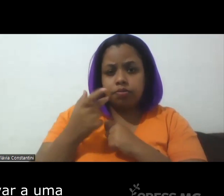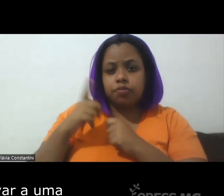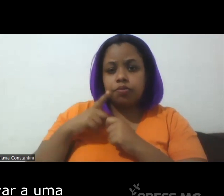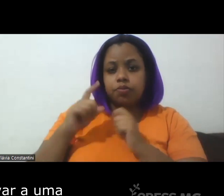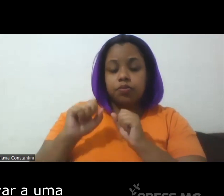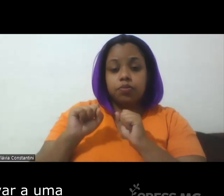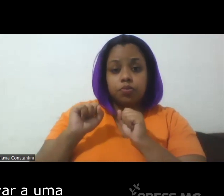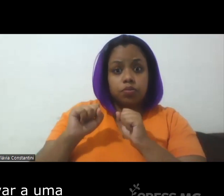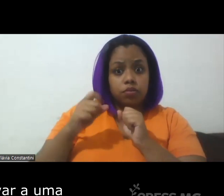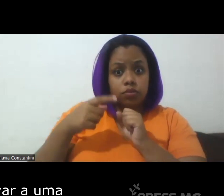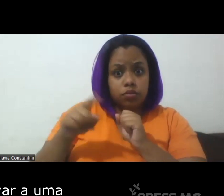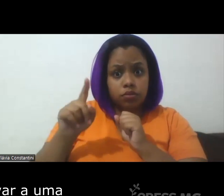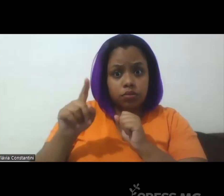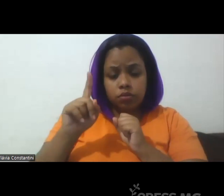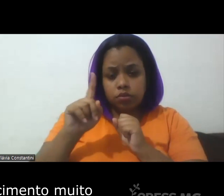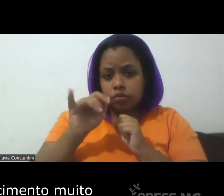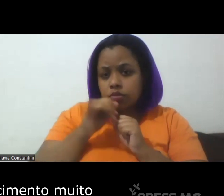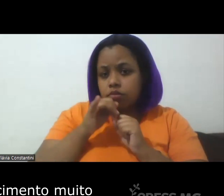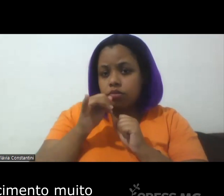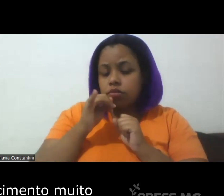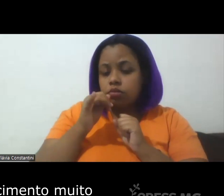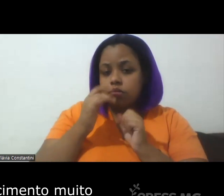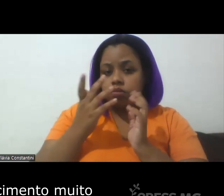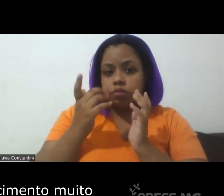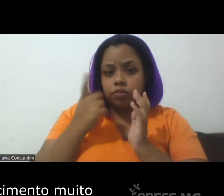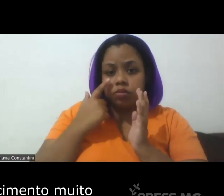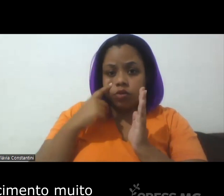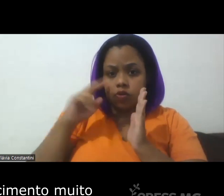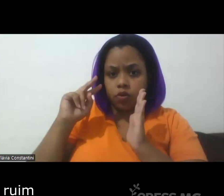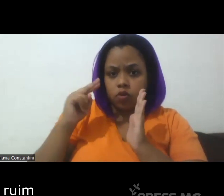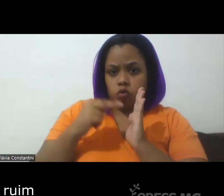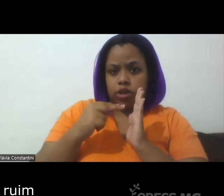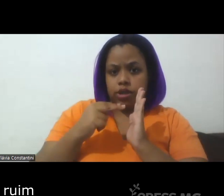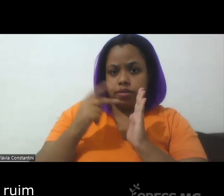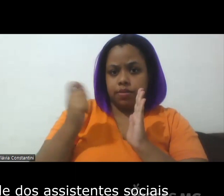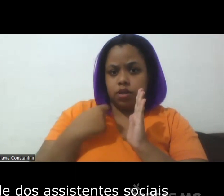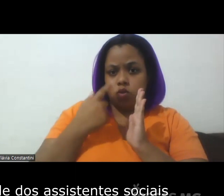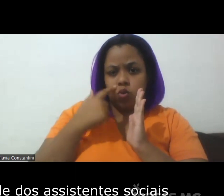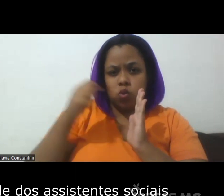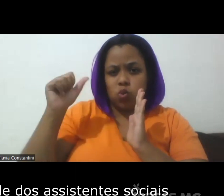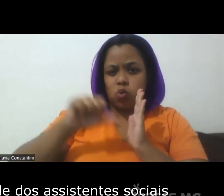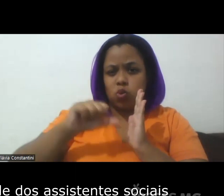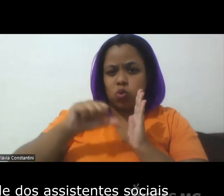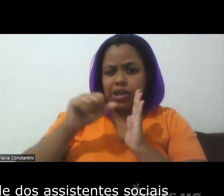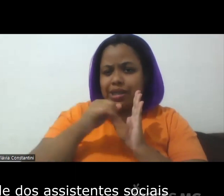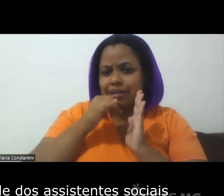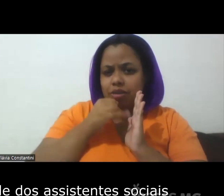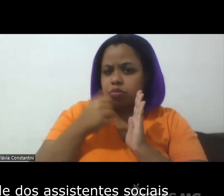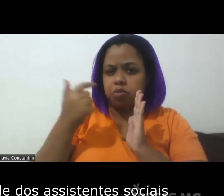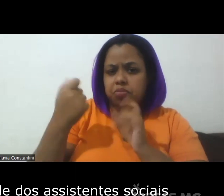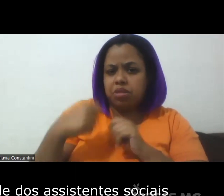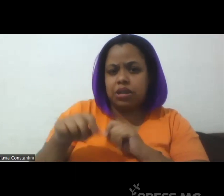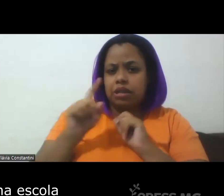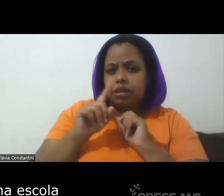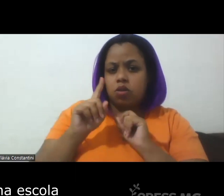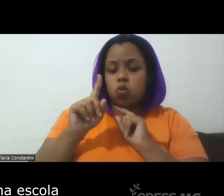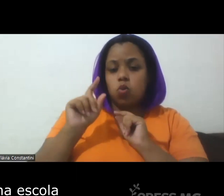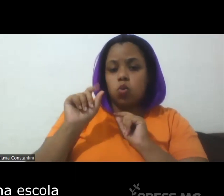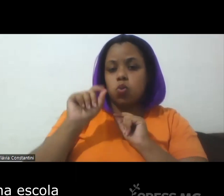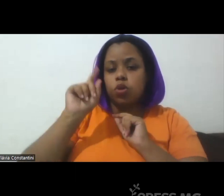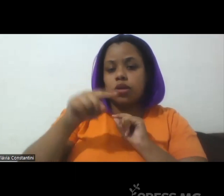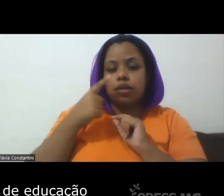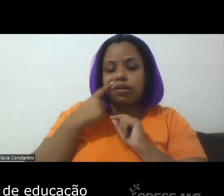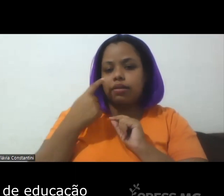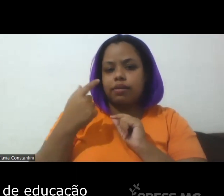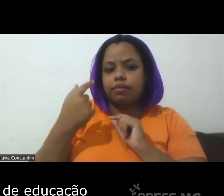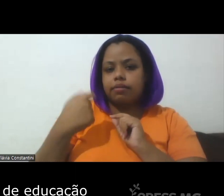levar a uma a um reconhecimento muito muito ruim de que não há necessidade dos assistentes sociais estarem na